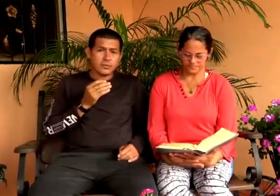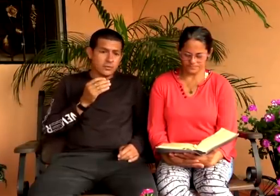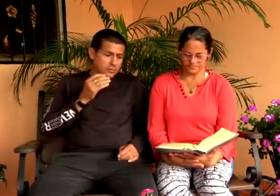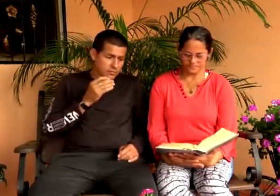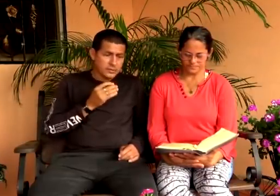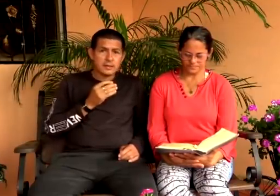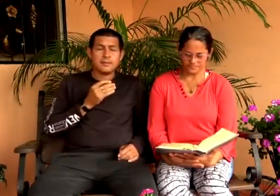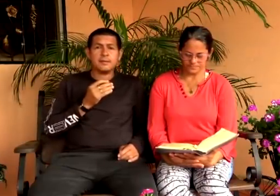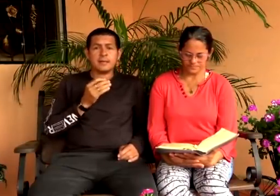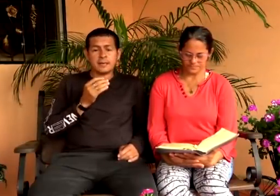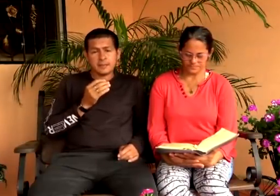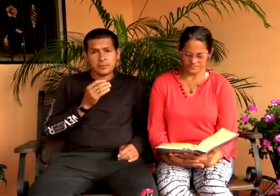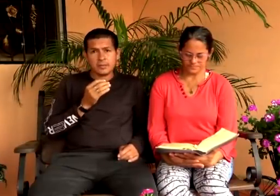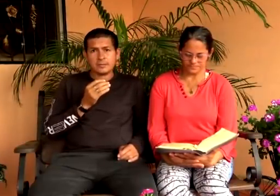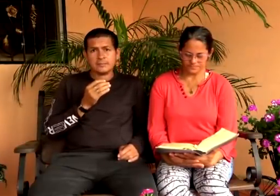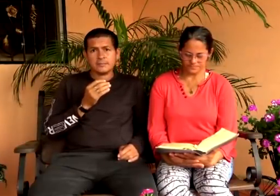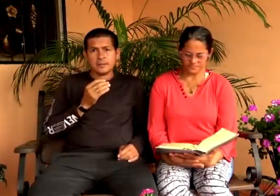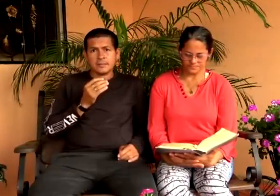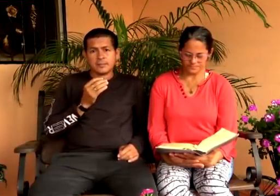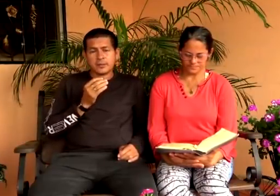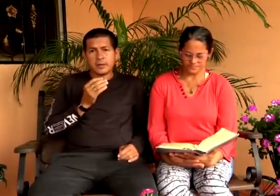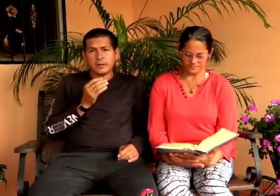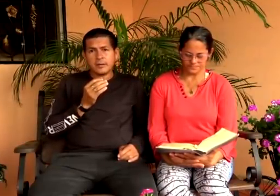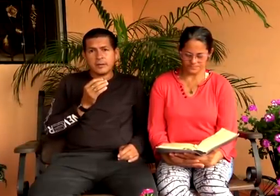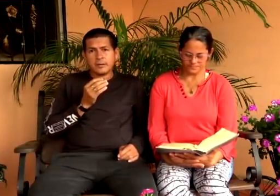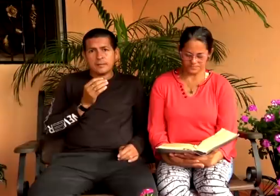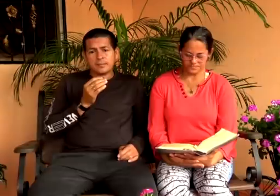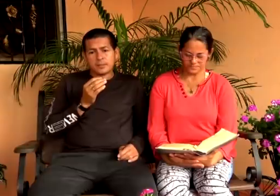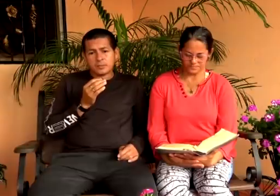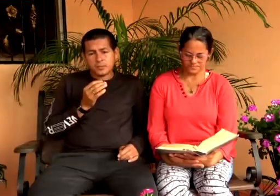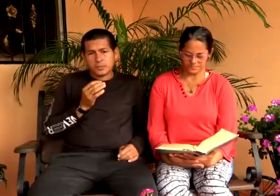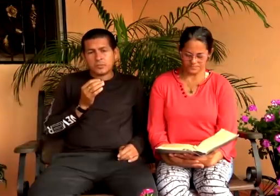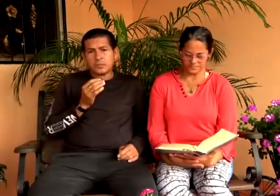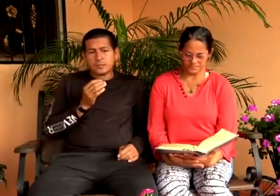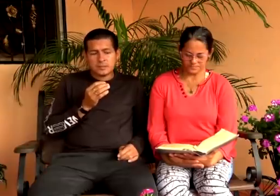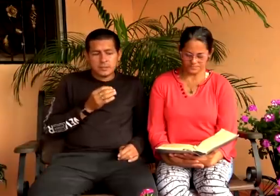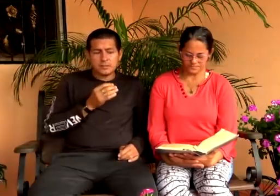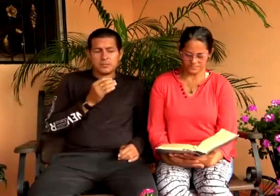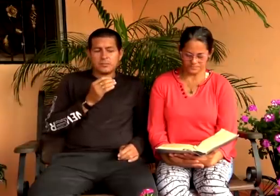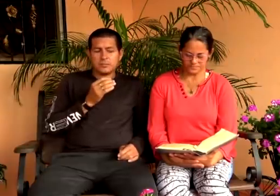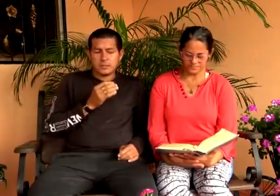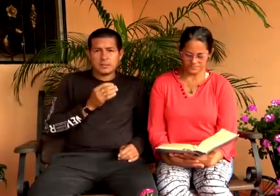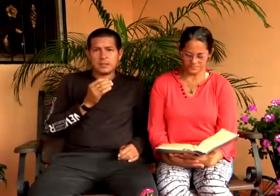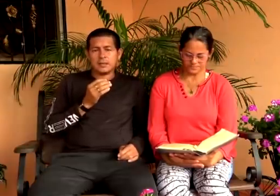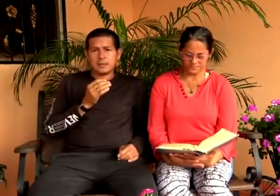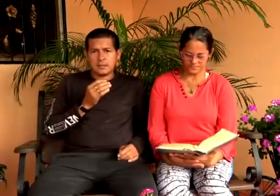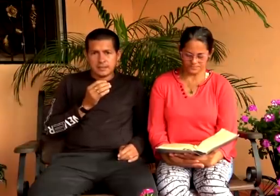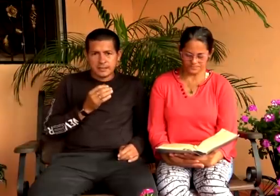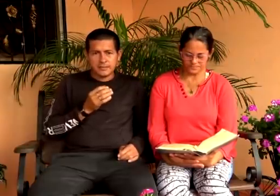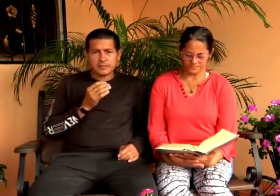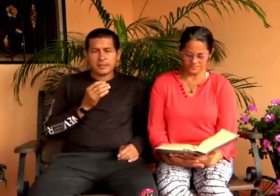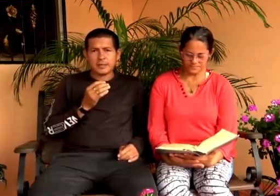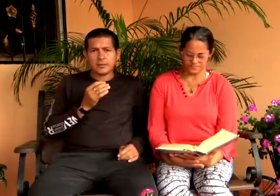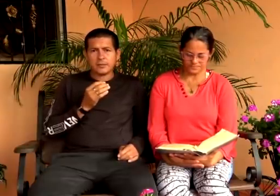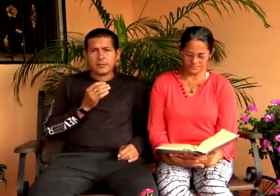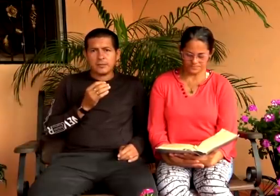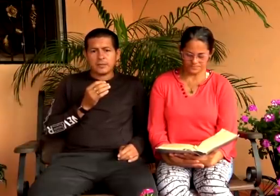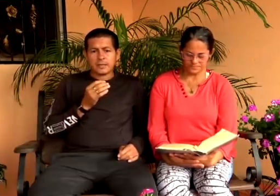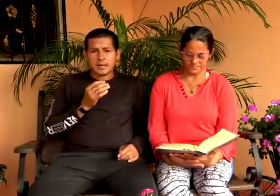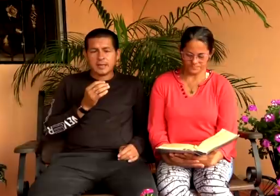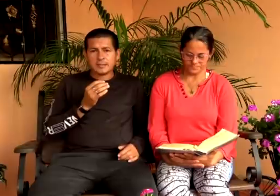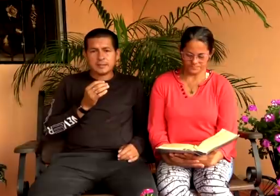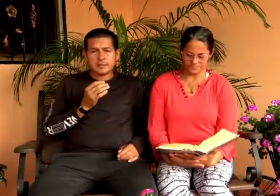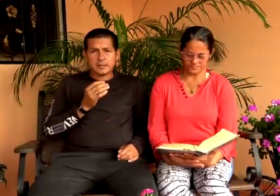No lo digo yo. Lo dice la Biblia, las Escrituras. ¿Por qué? Porque son un asesino. Dice el libro sagrado.